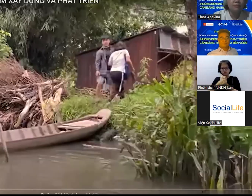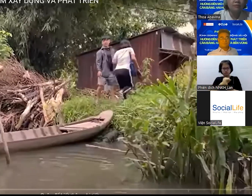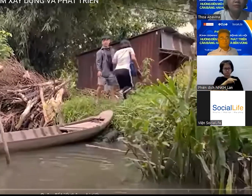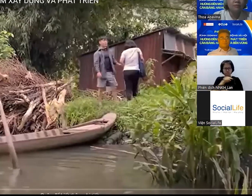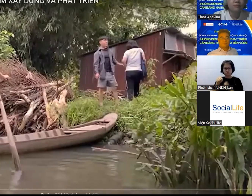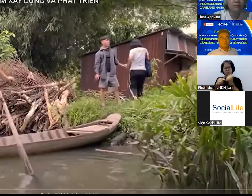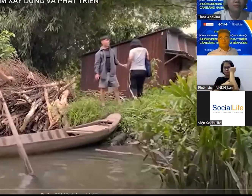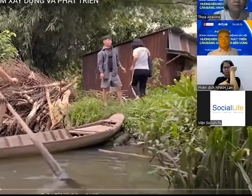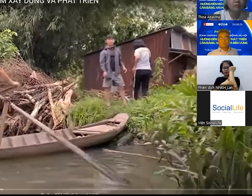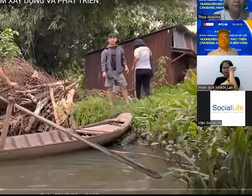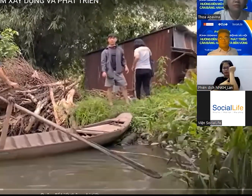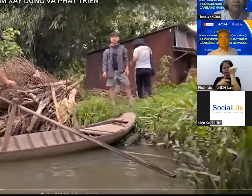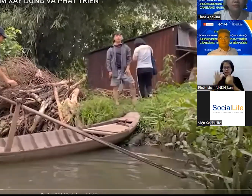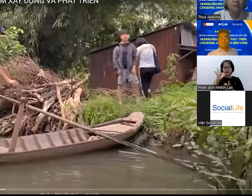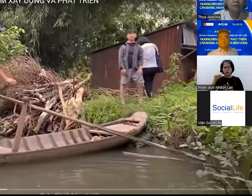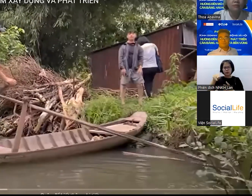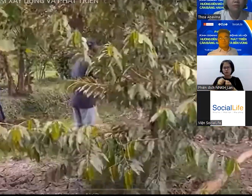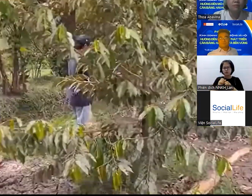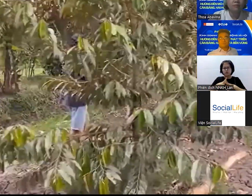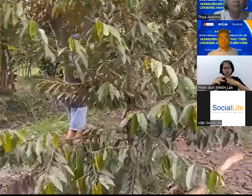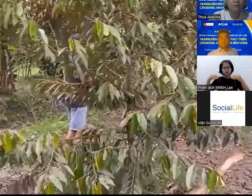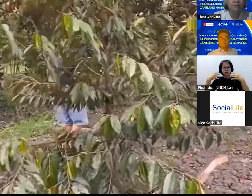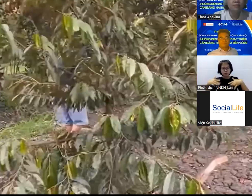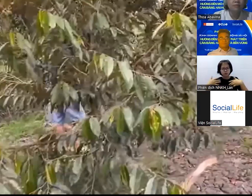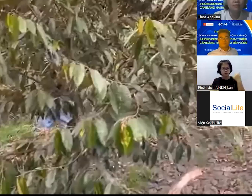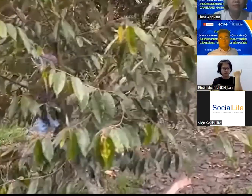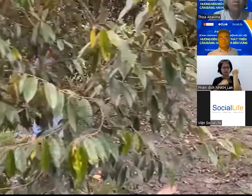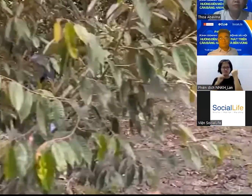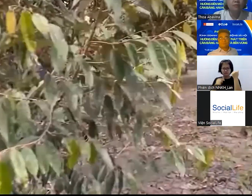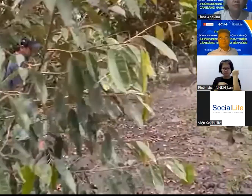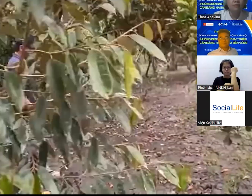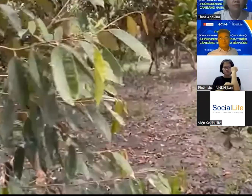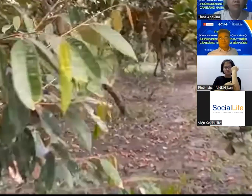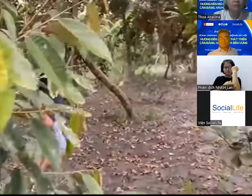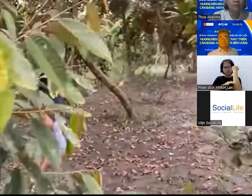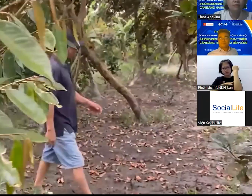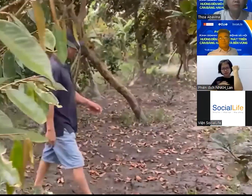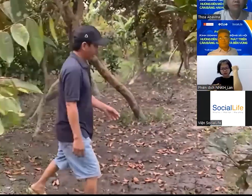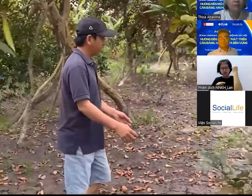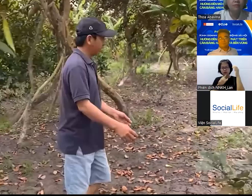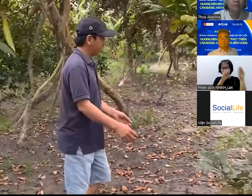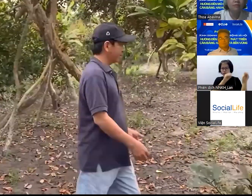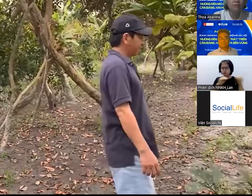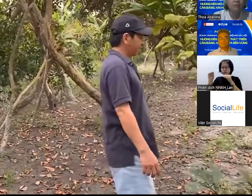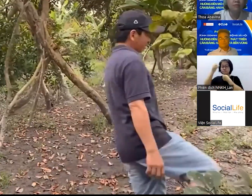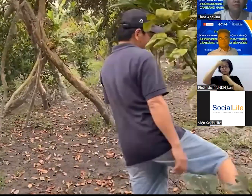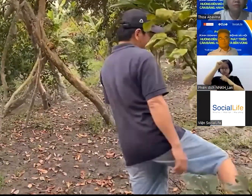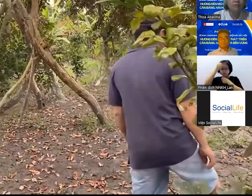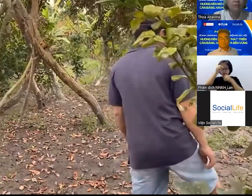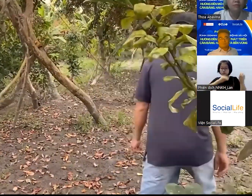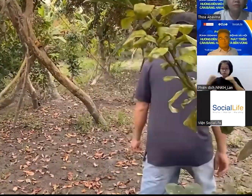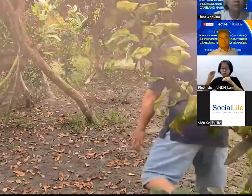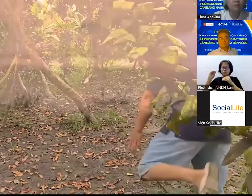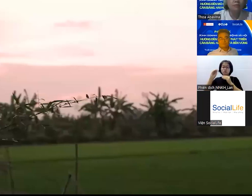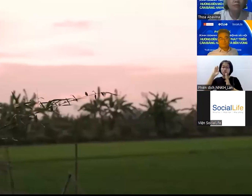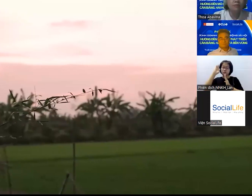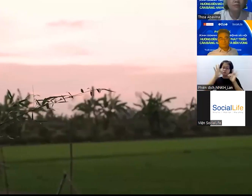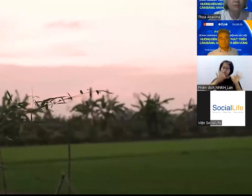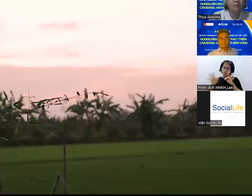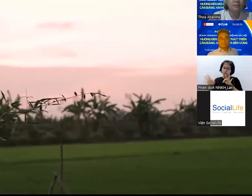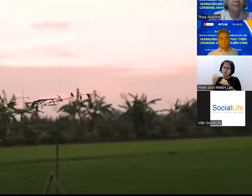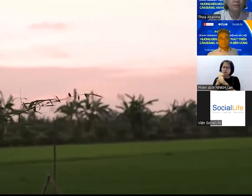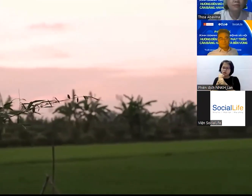video